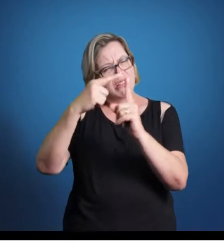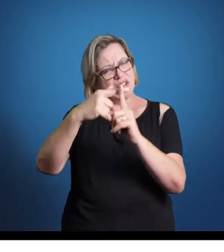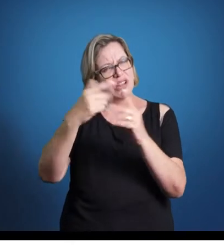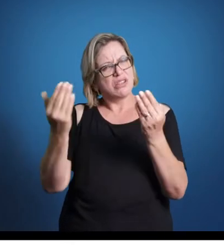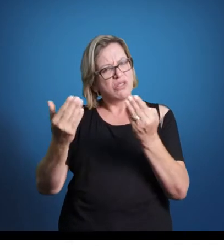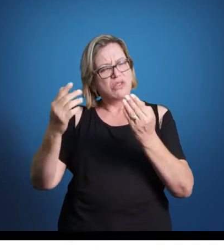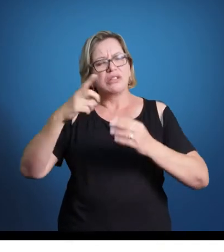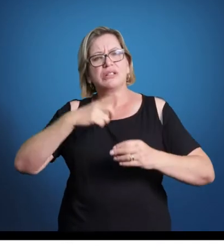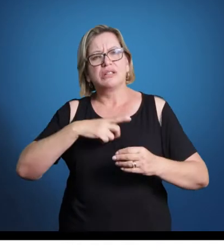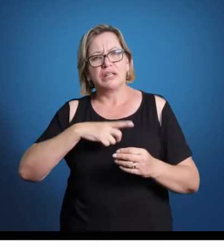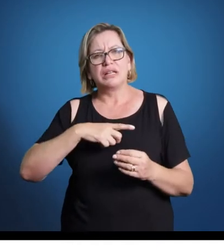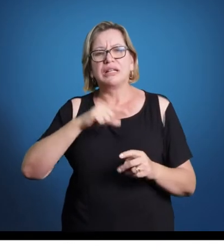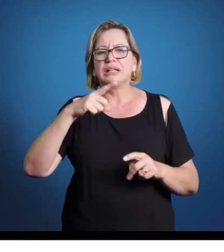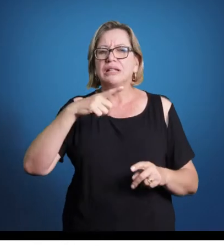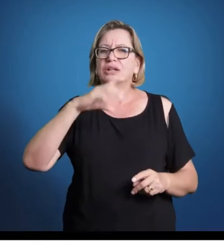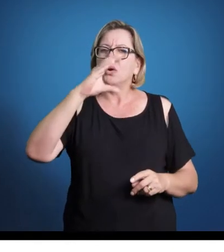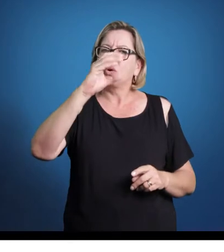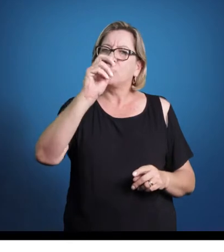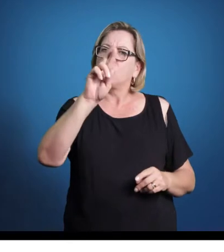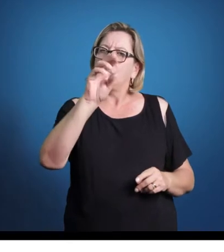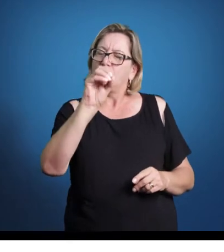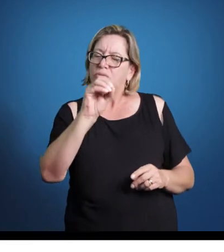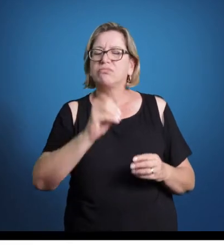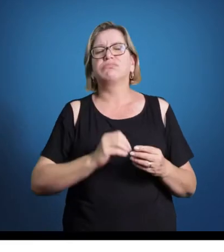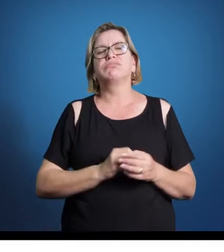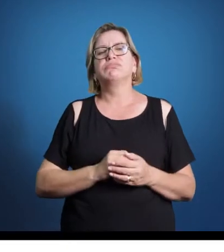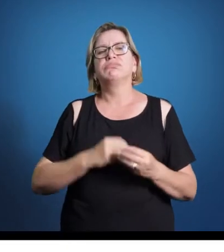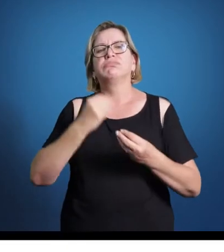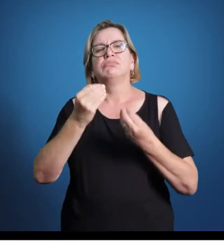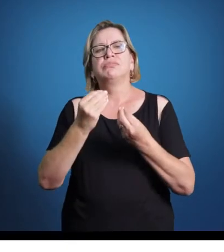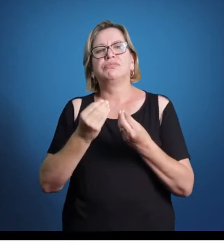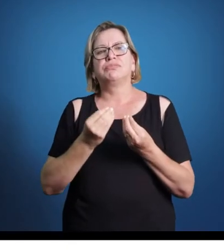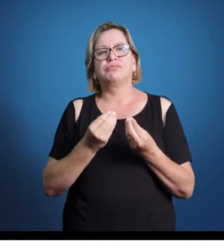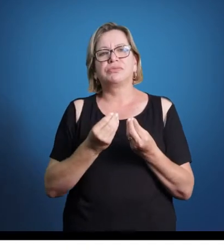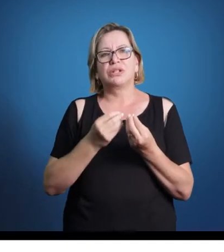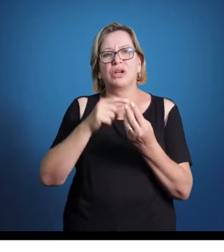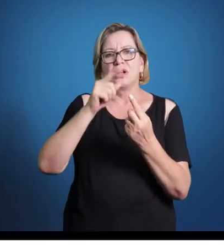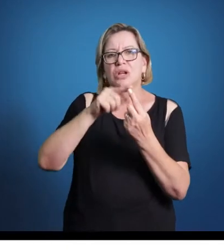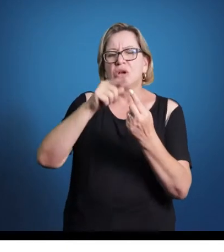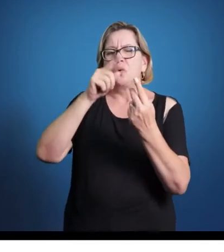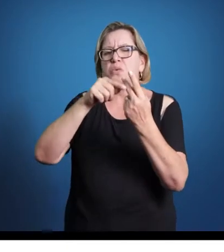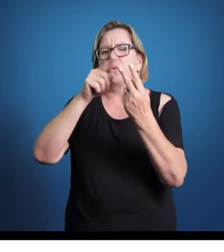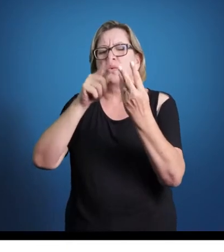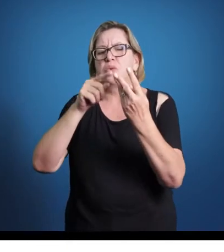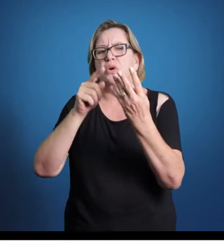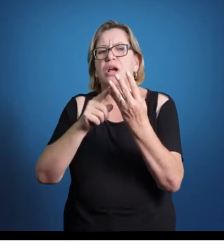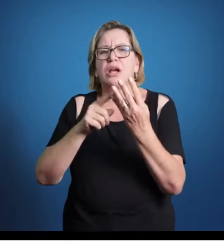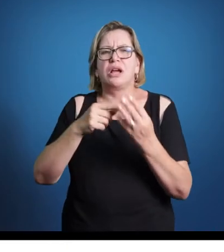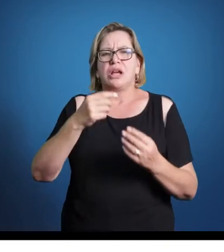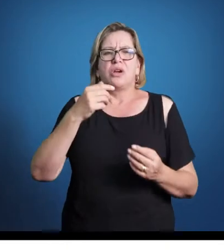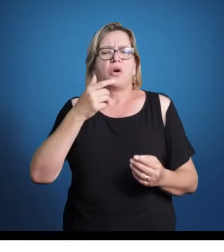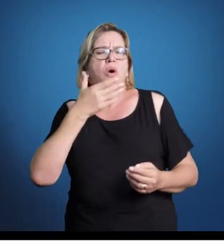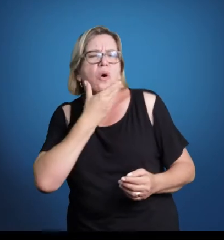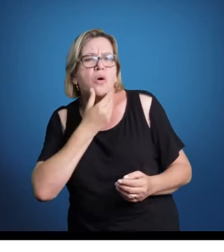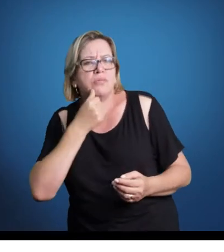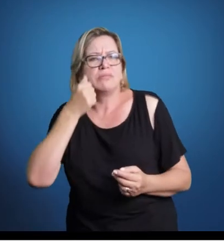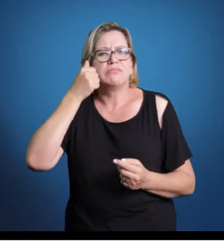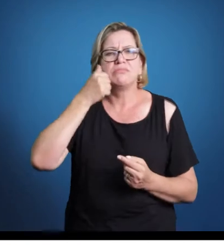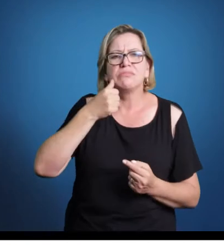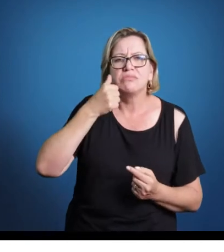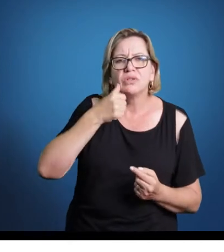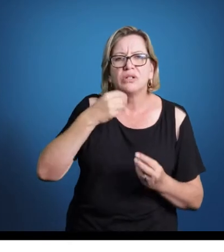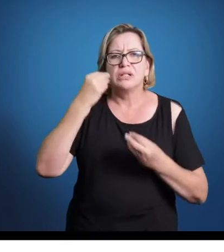o coro S-A-T-B, soprano, alto, tenor, baixo, essa distinção entre vozes femininas agudas e médias, vozes masculinas